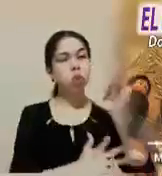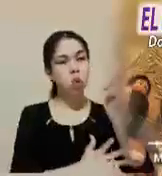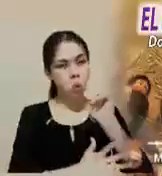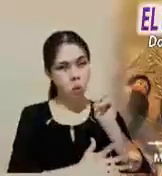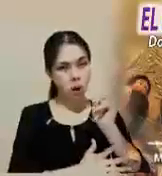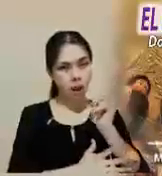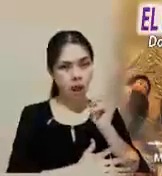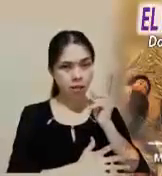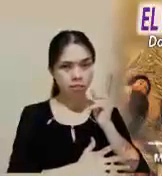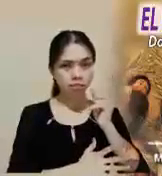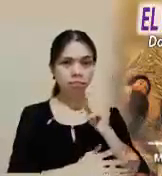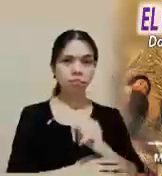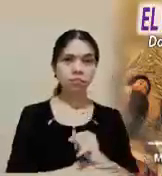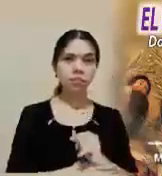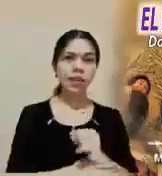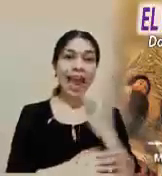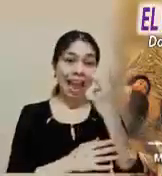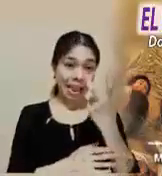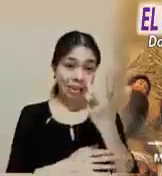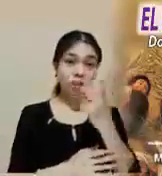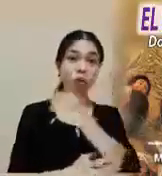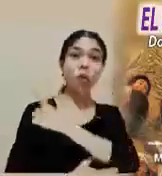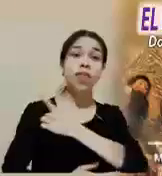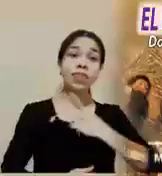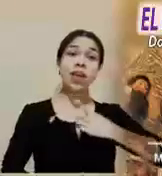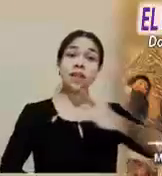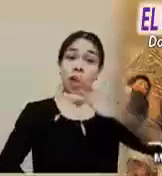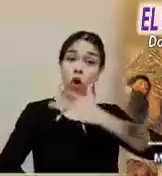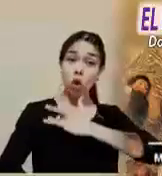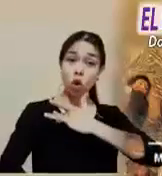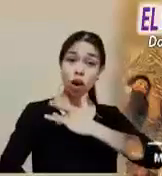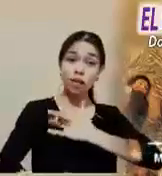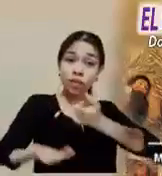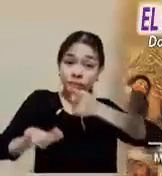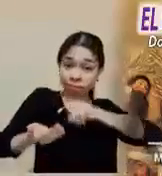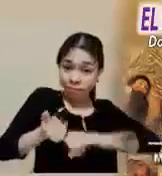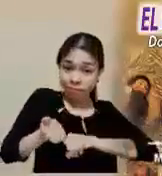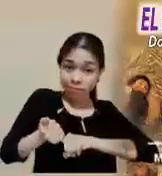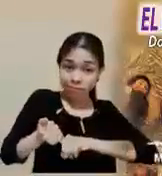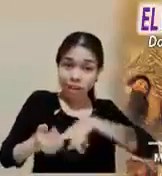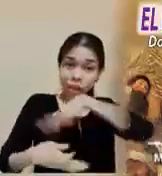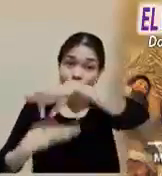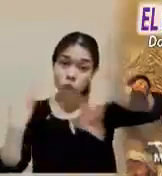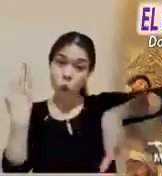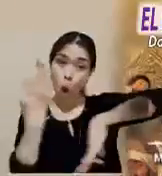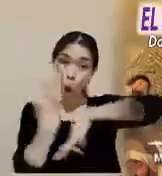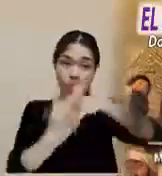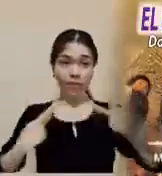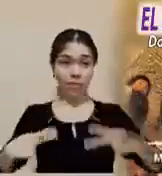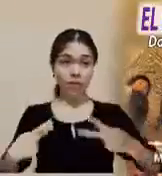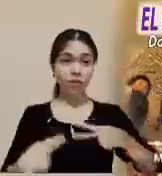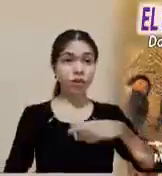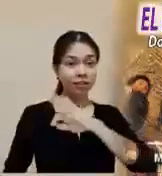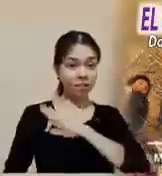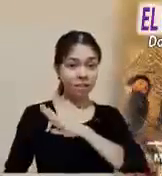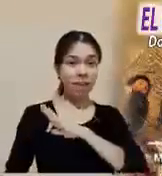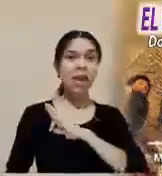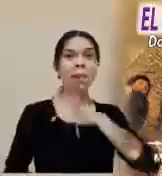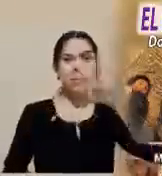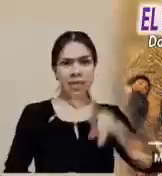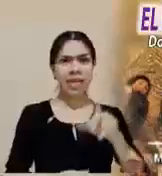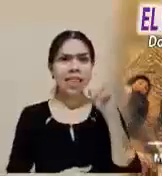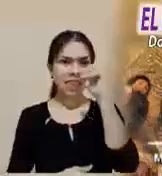coherencia. Esto es lo que debería estar en el corazón de todo creyente. Sus dificultades se ha de tener